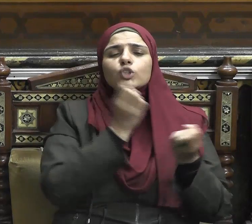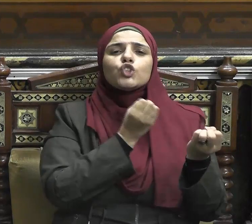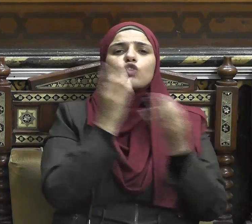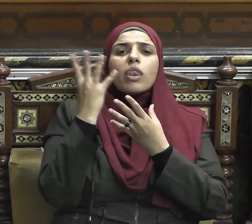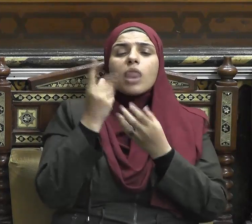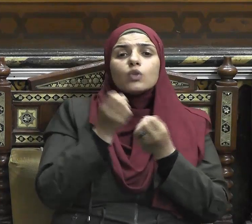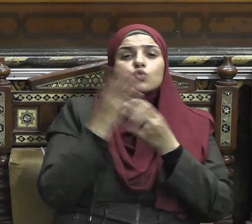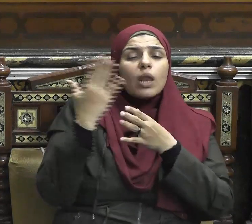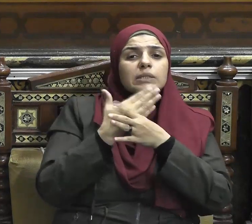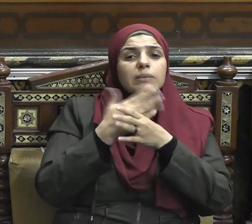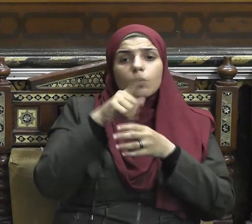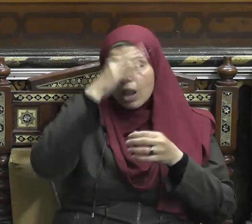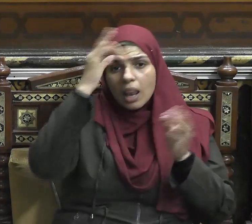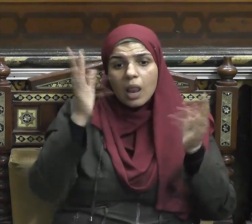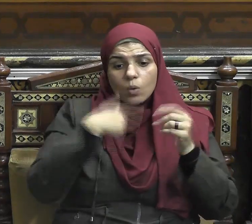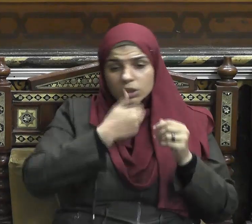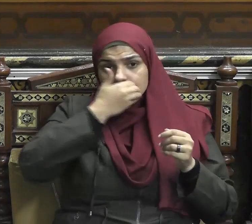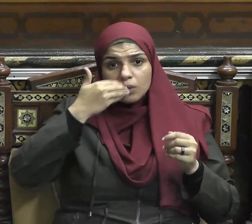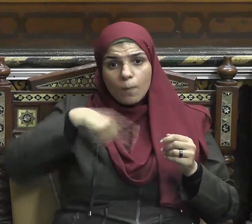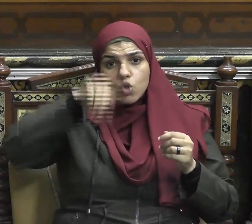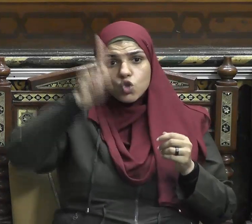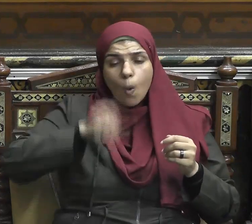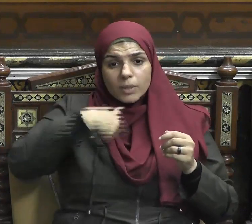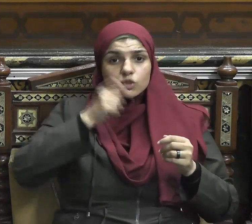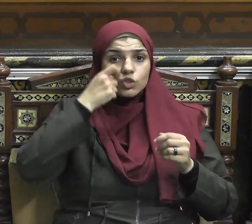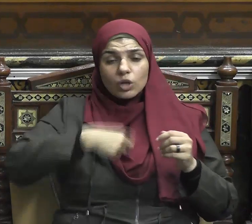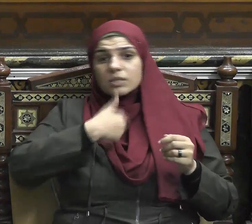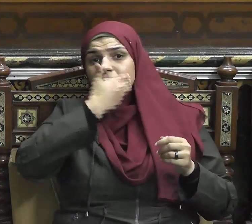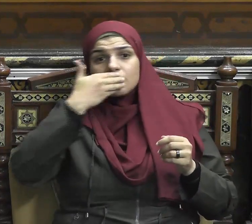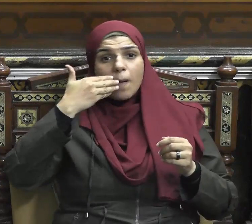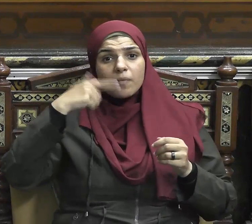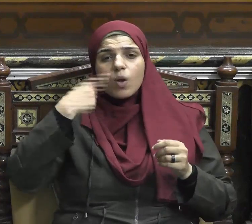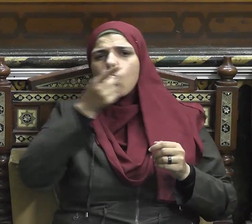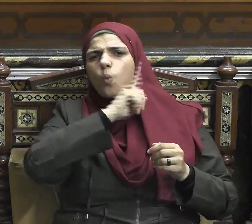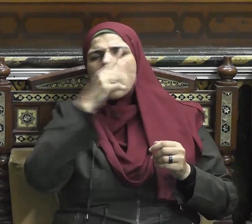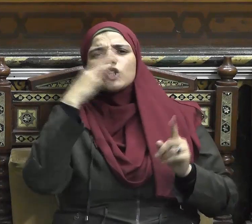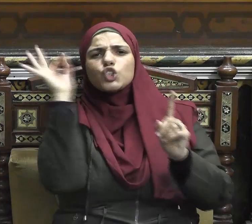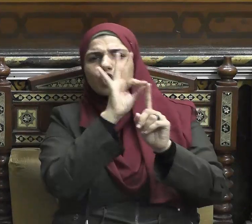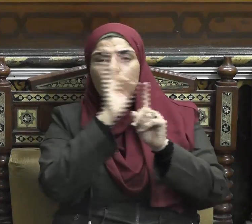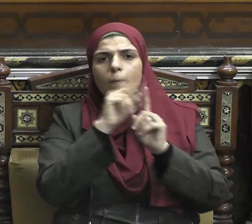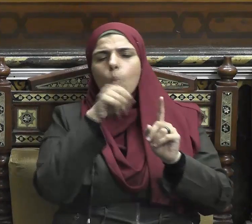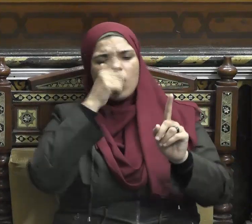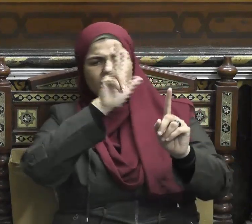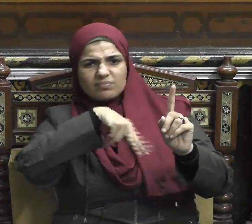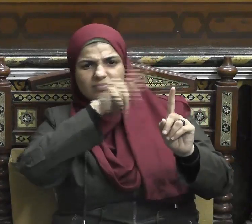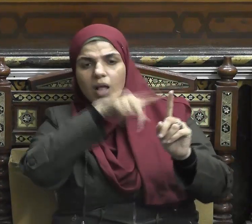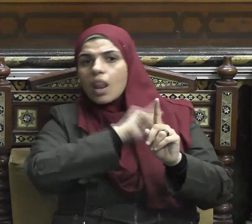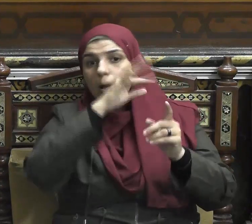على الصبر والتحمل والارتقاء بالنفس والسمو بها عن كل